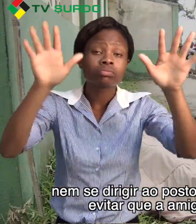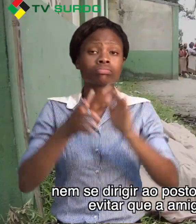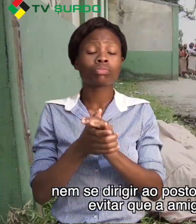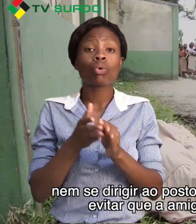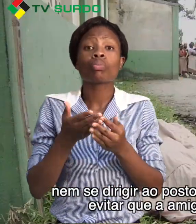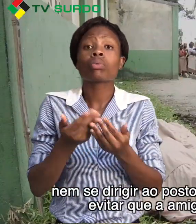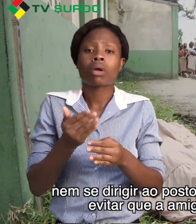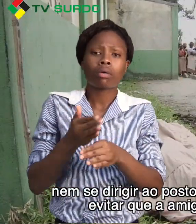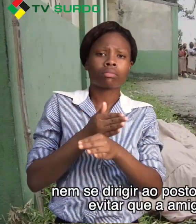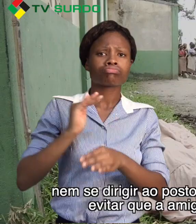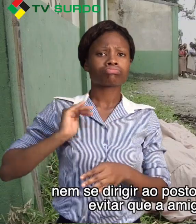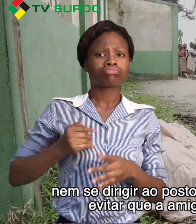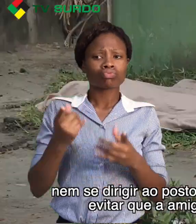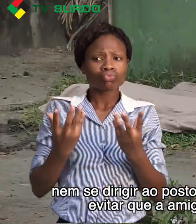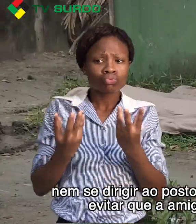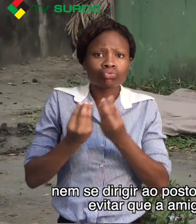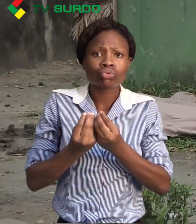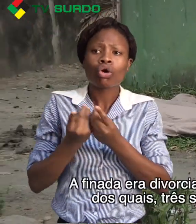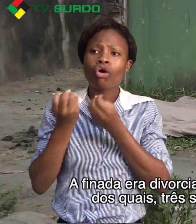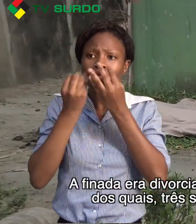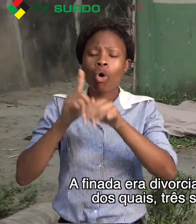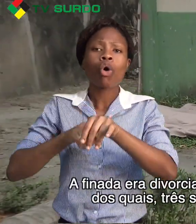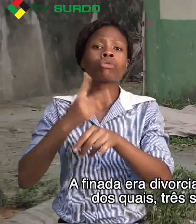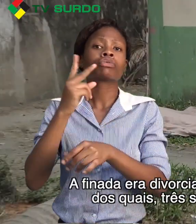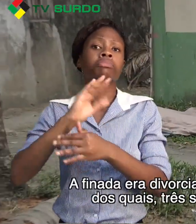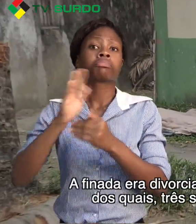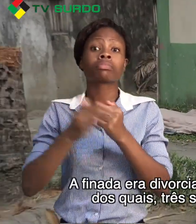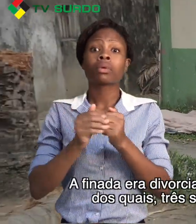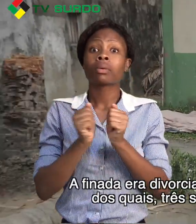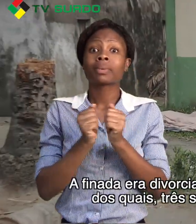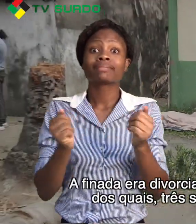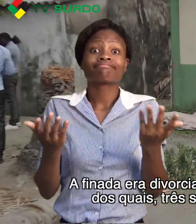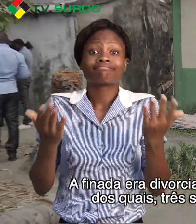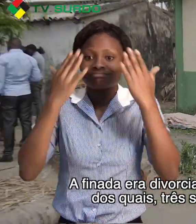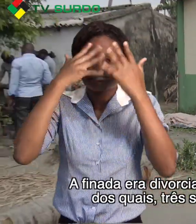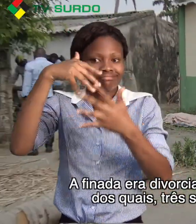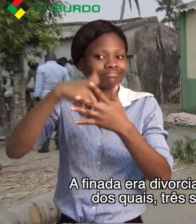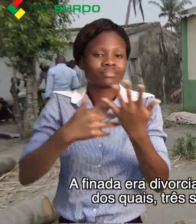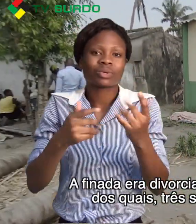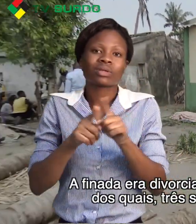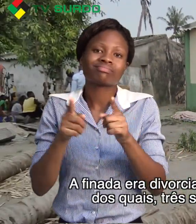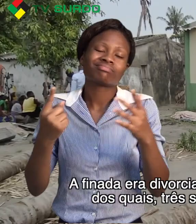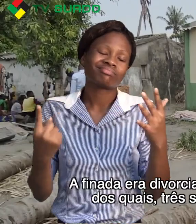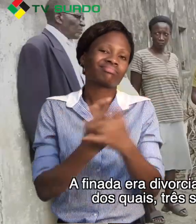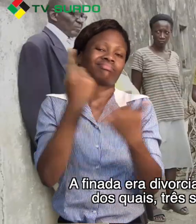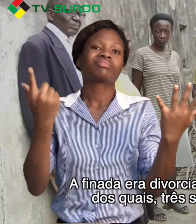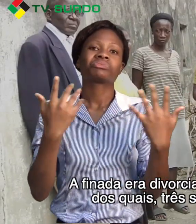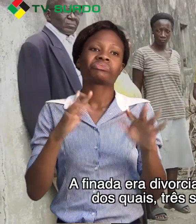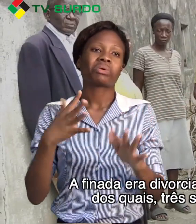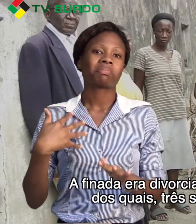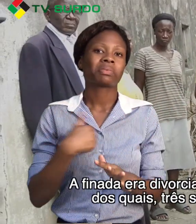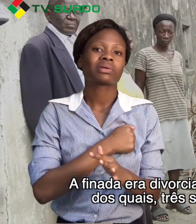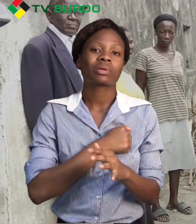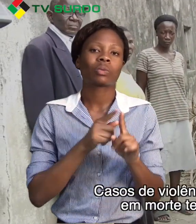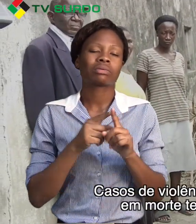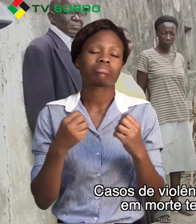alegando que estava a evitar que a amiga tivesse o mesmo fim. A finada era divorciada e mãe de cinco filhos, dos quais três são menores